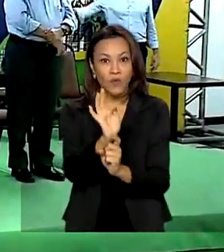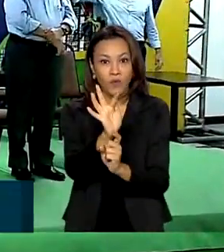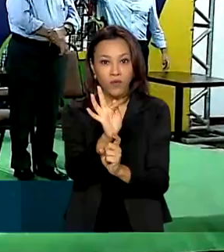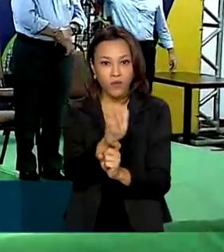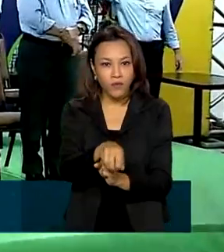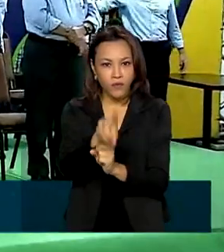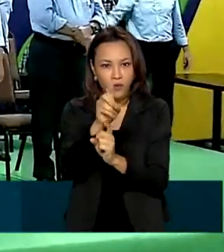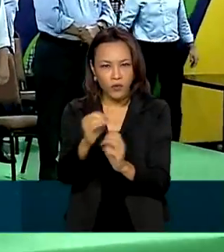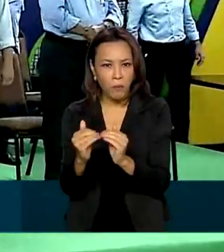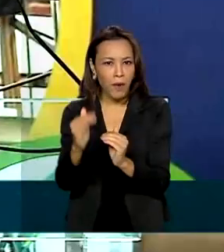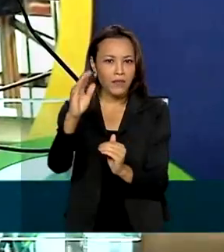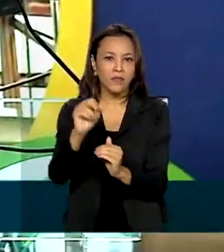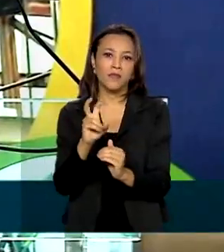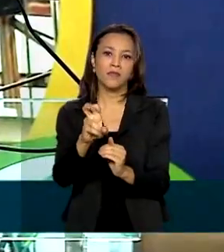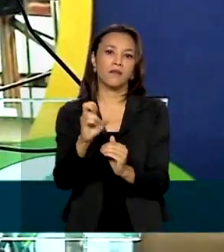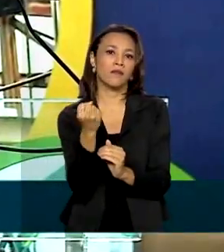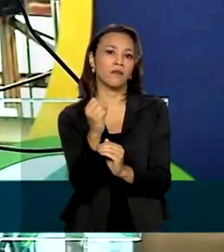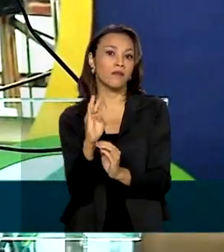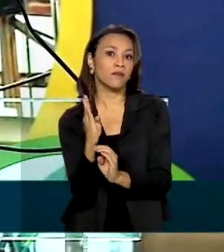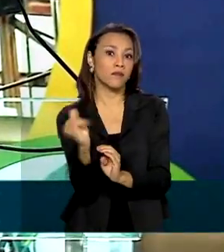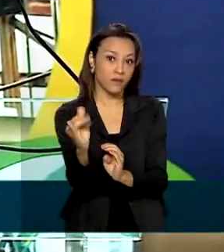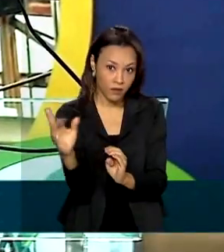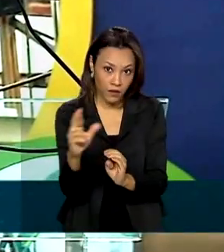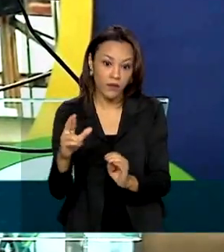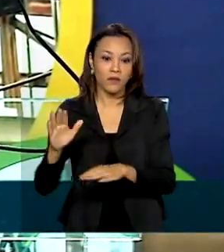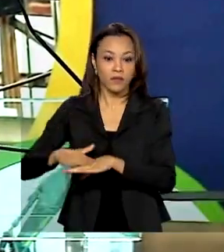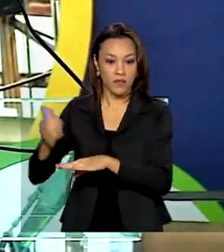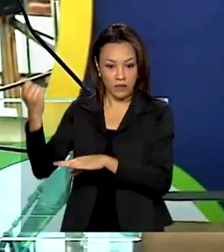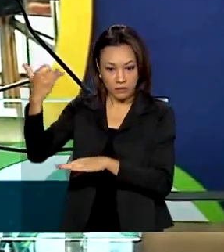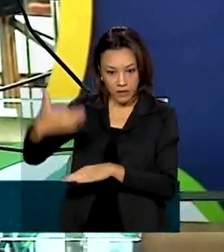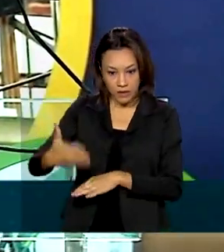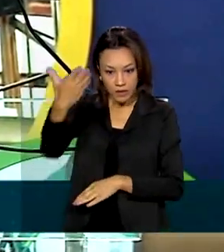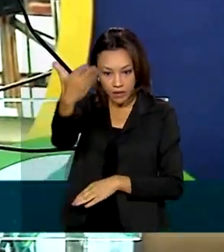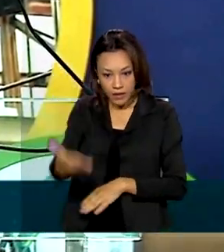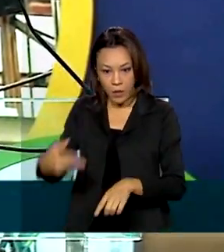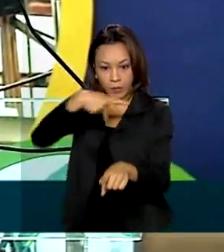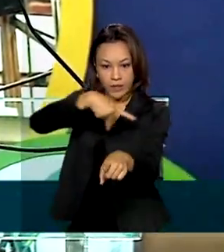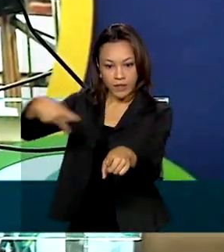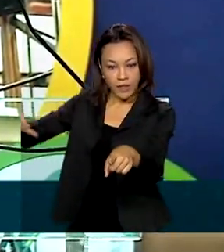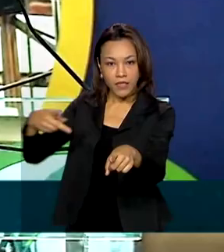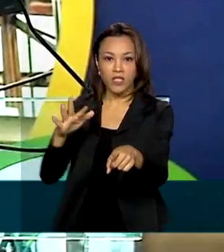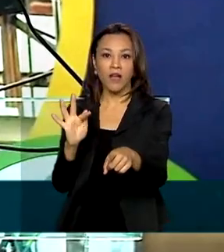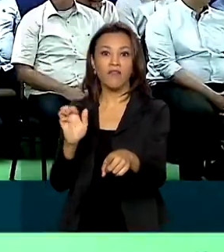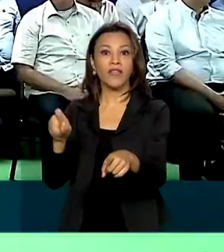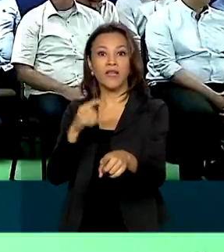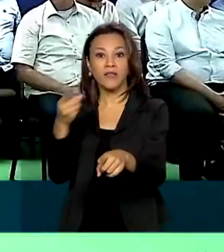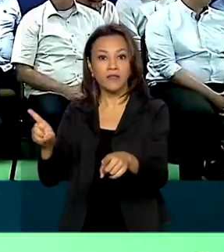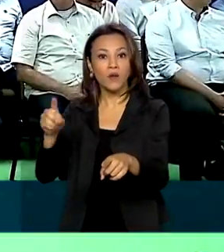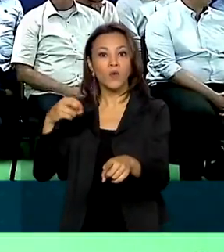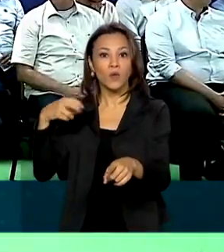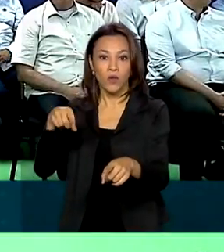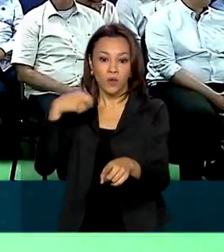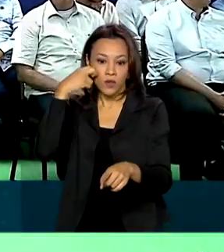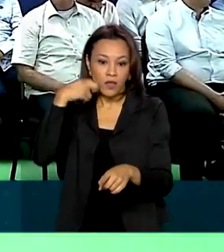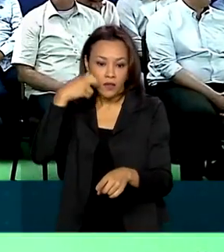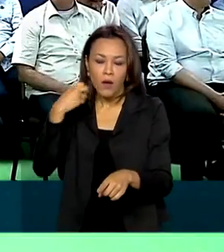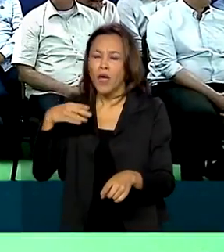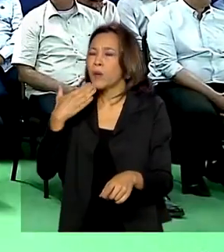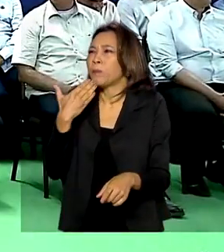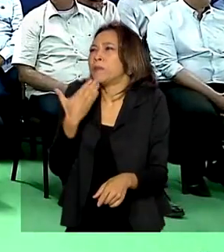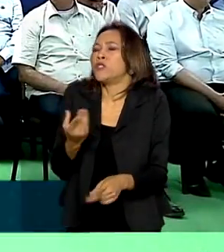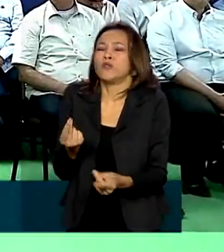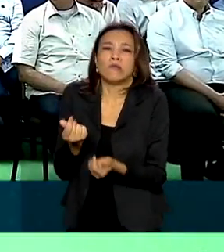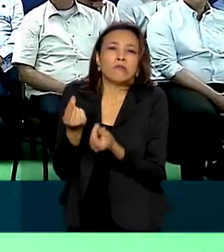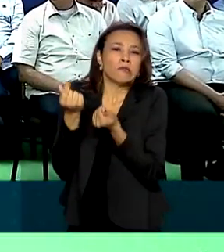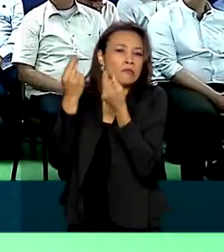bilhões de reais. Segundo o presidente da Federação das Indústrias do Rio Grande do Norte, esse era um pedido antigo dos